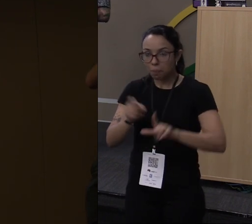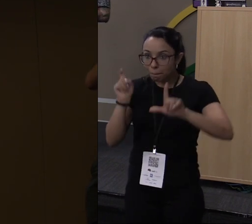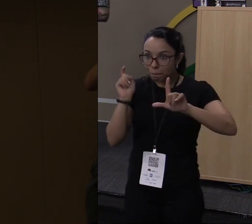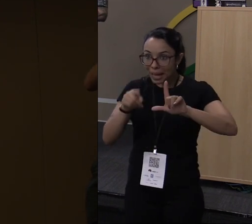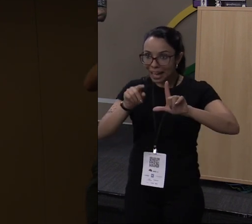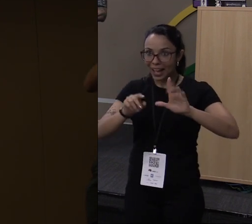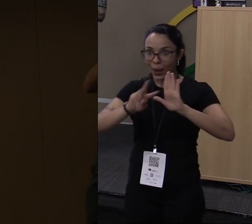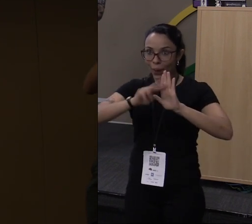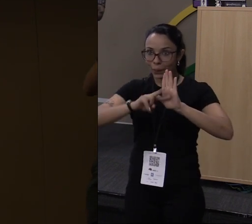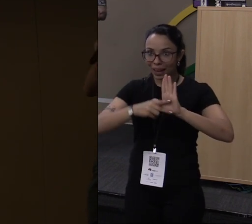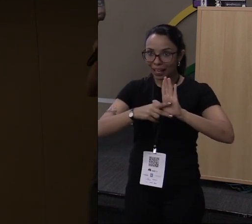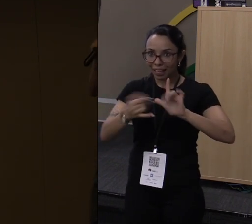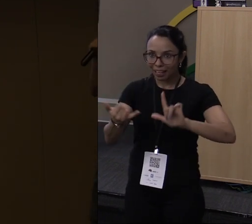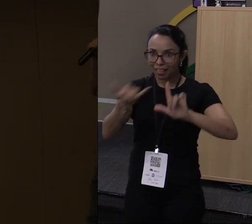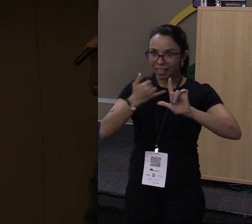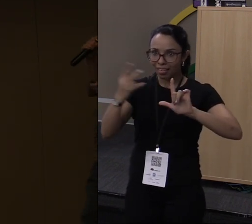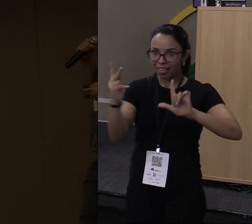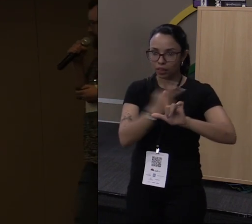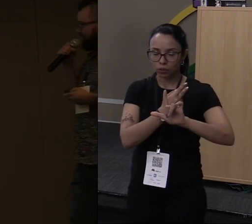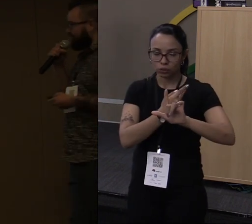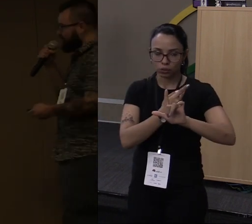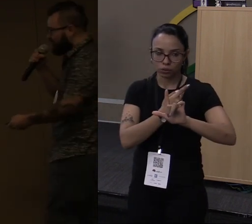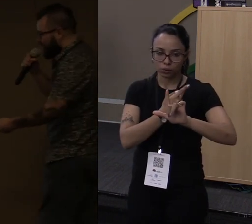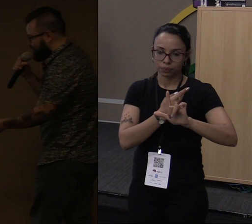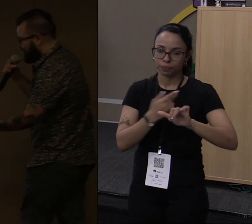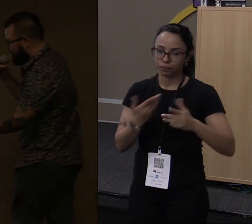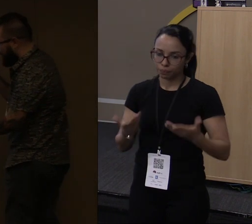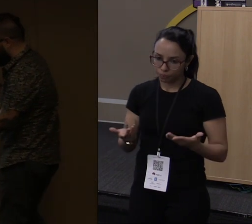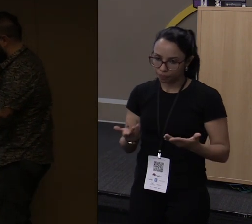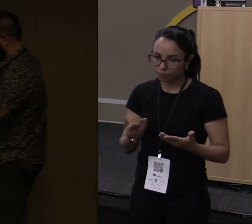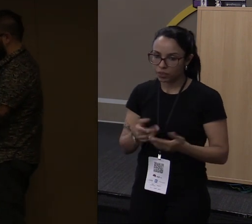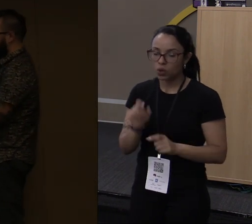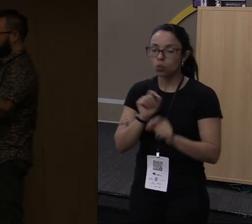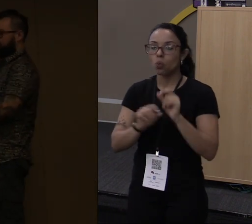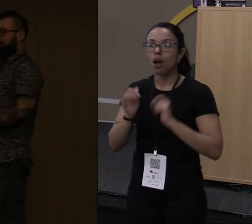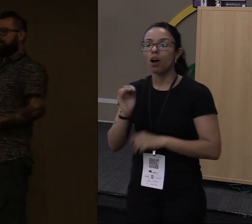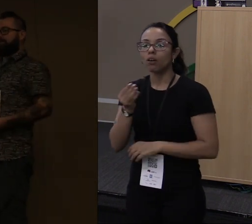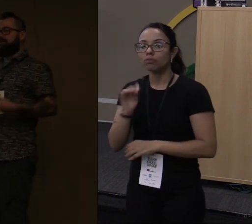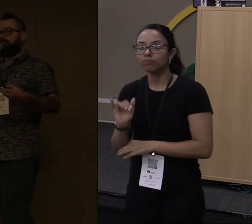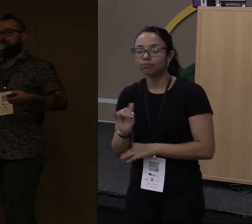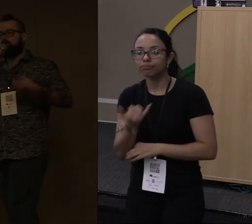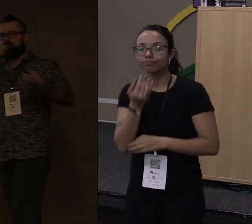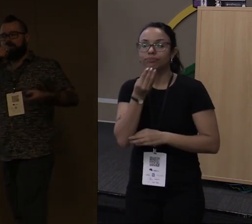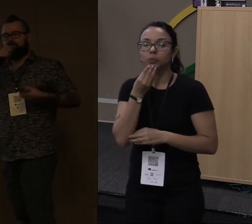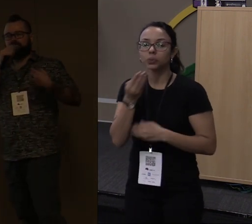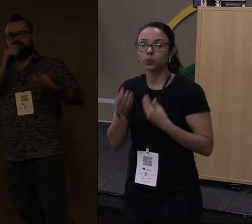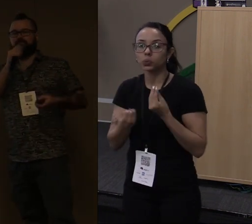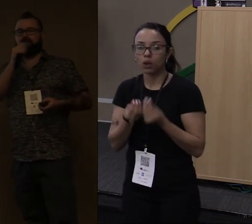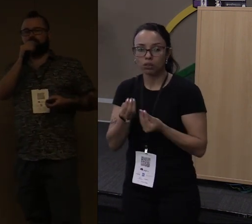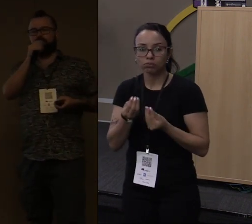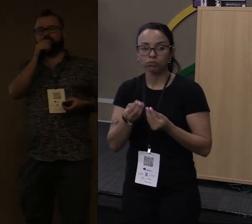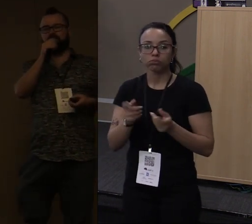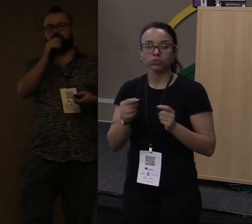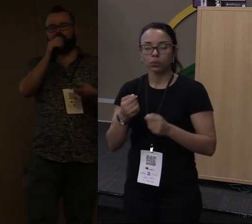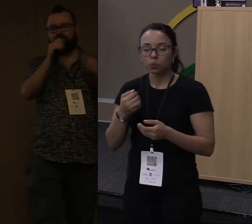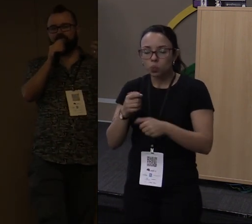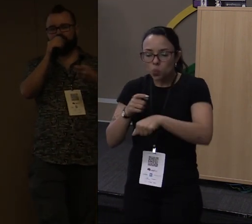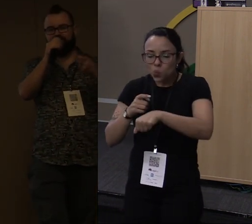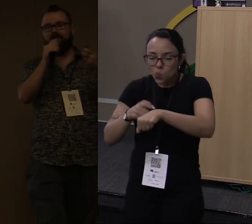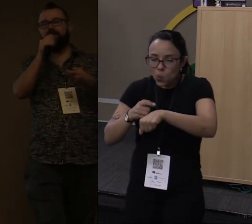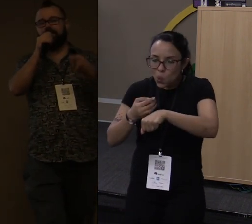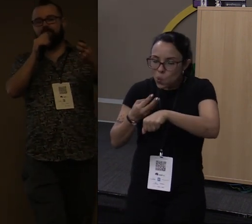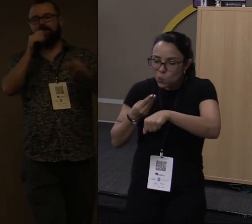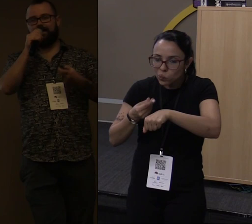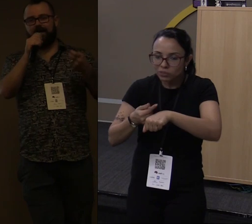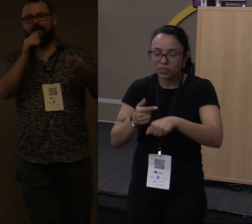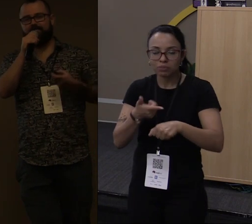vai falar que tem uma coisa errada. qual que a vantagem? Que ele vai te falar exatamente onde está a coisa errada. Então em pouco tempo, você vai se tornar produtivo porque você